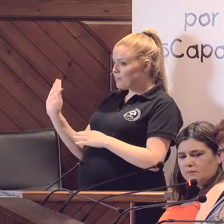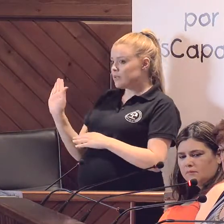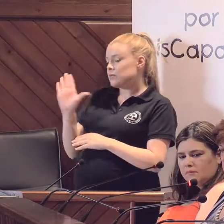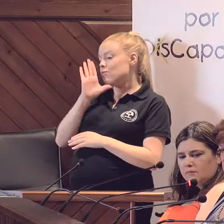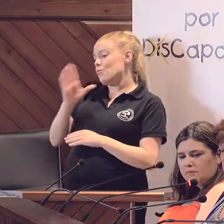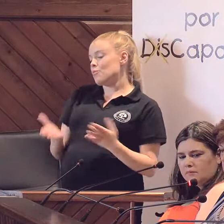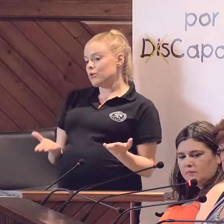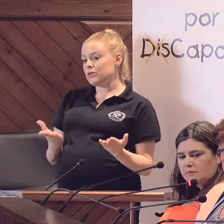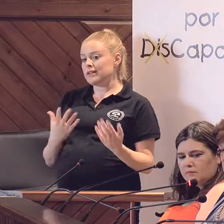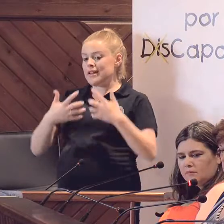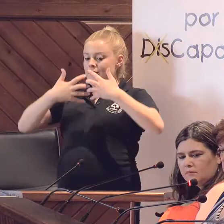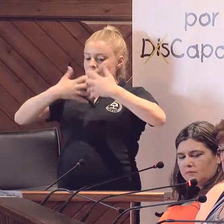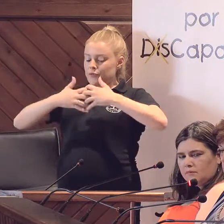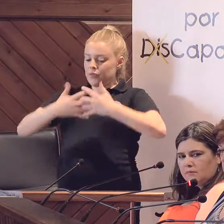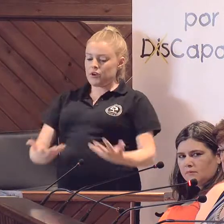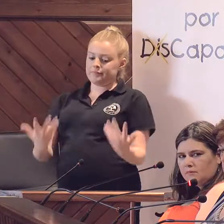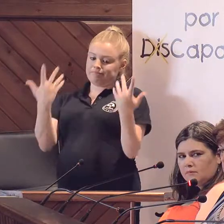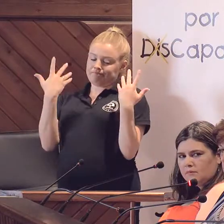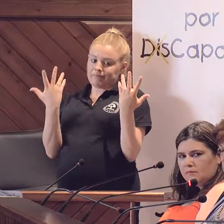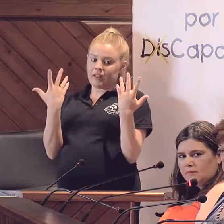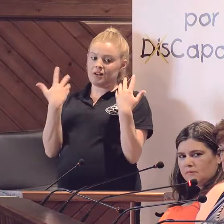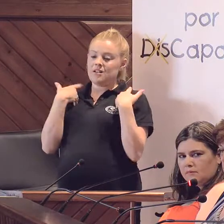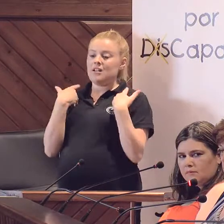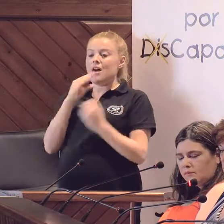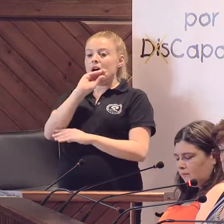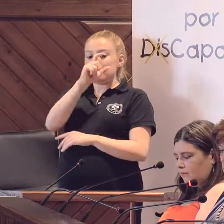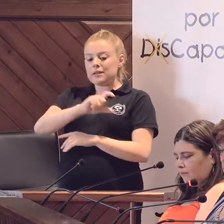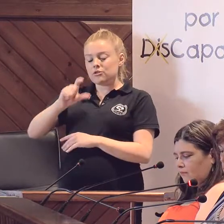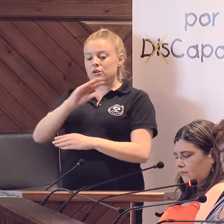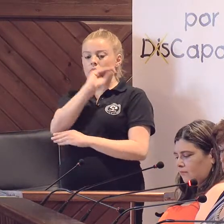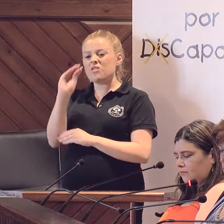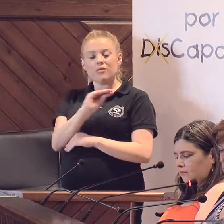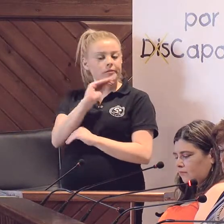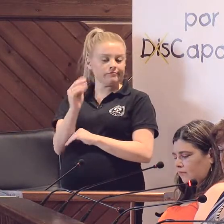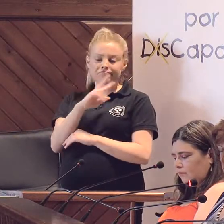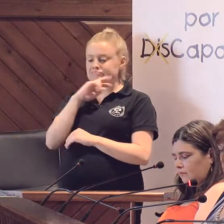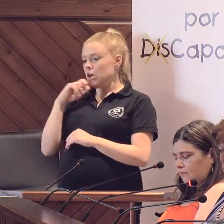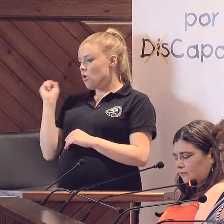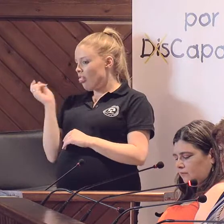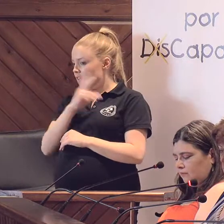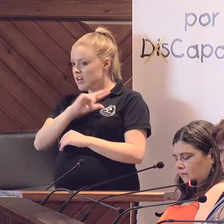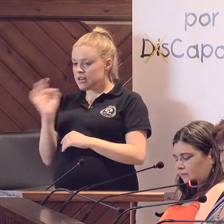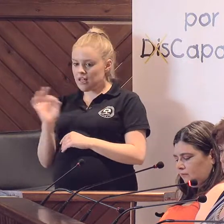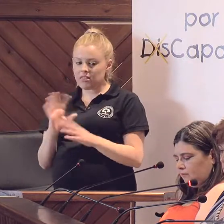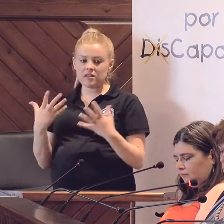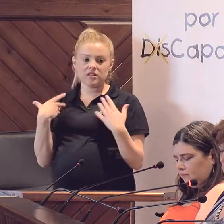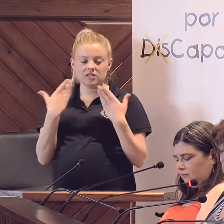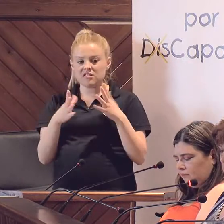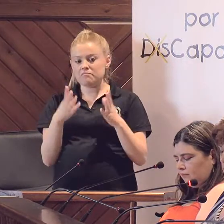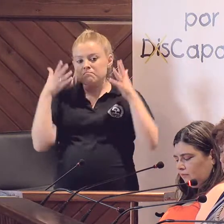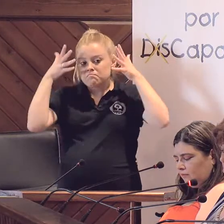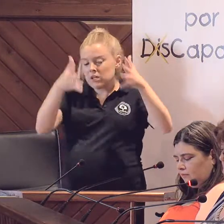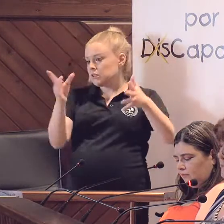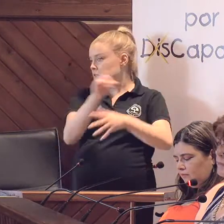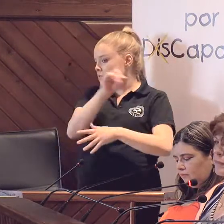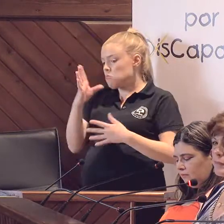creemos que la función y la tarea de los cuidadores no está lo suficientemente ni valorada ni correspondida y, a día de hoy,